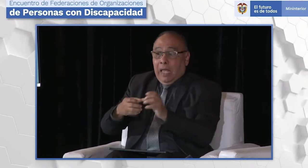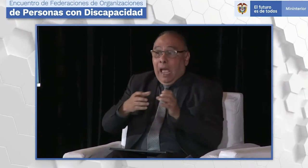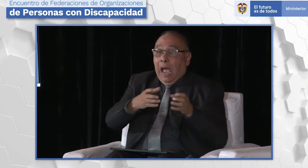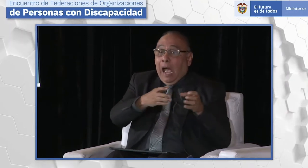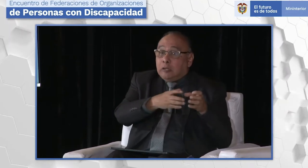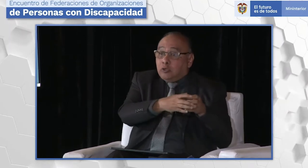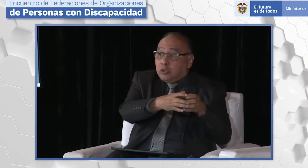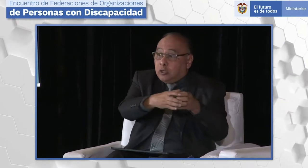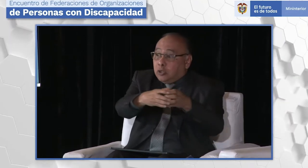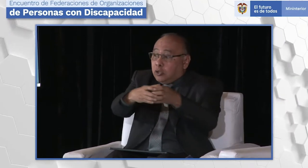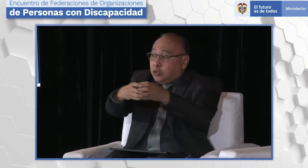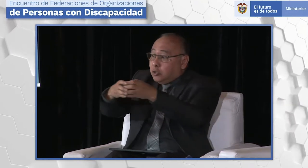primer grado.